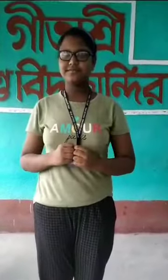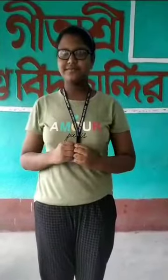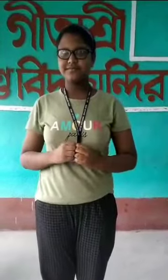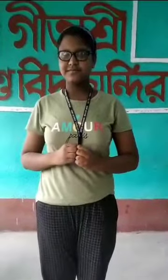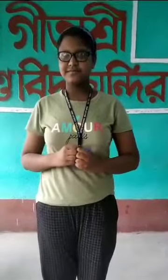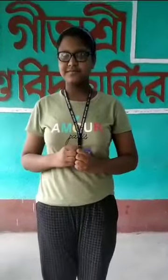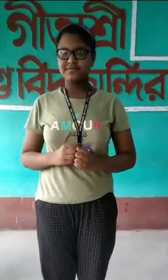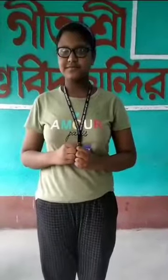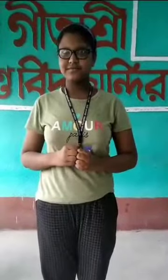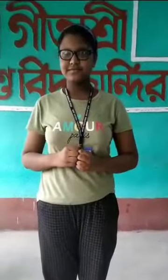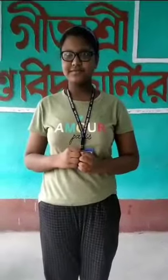Very good. Very